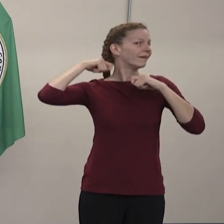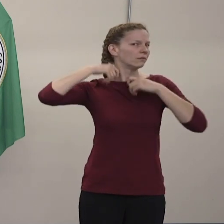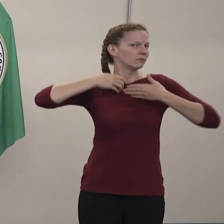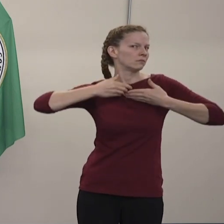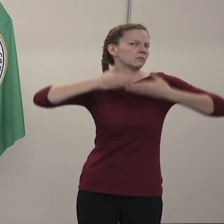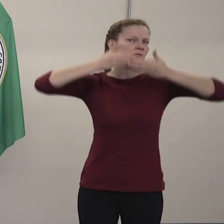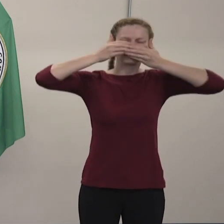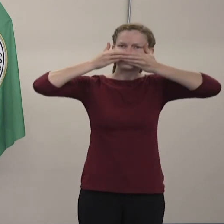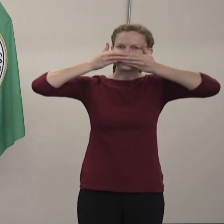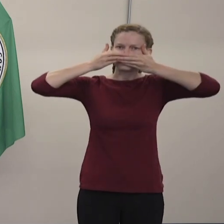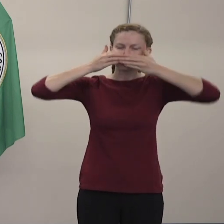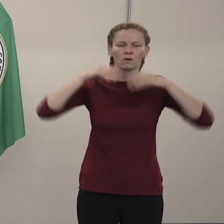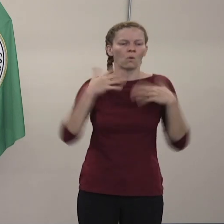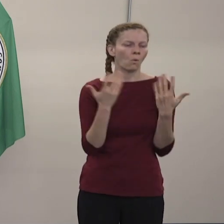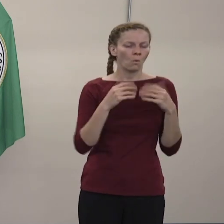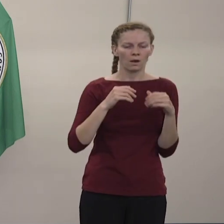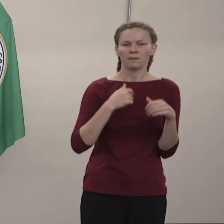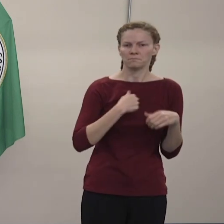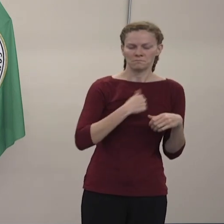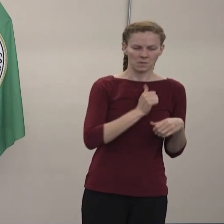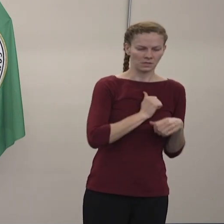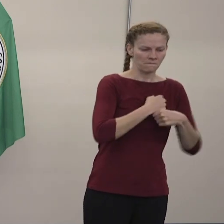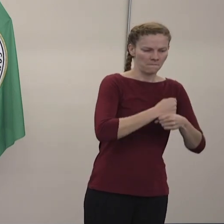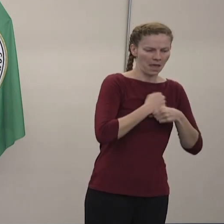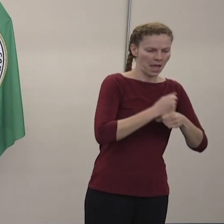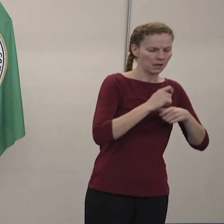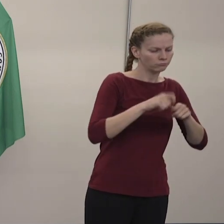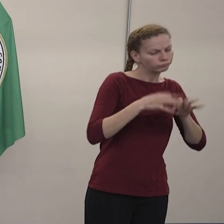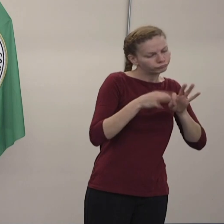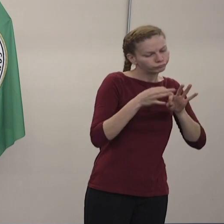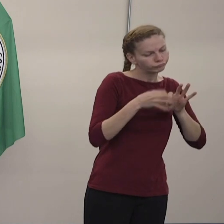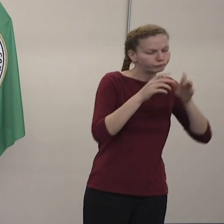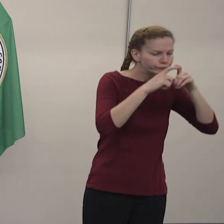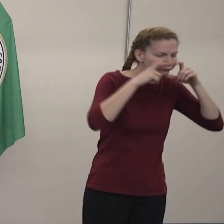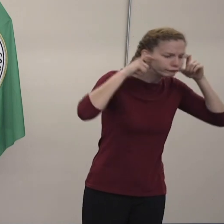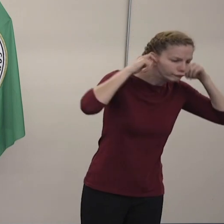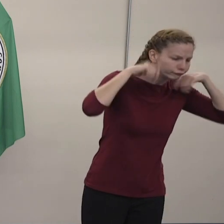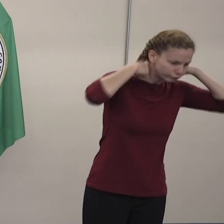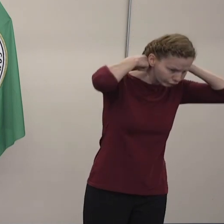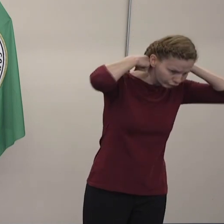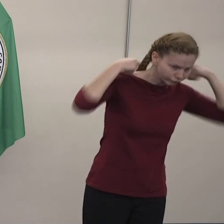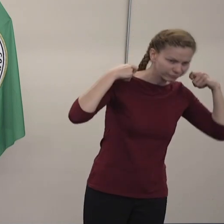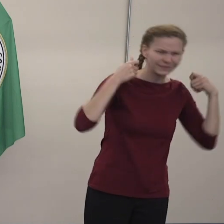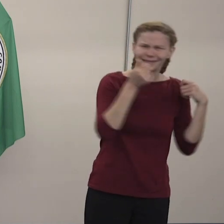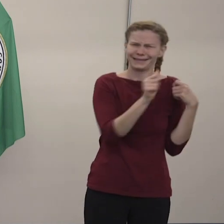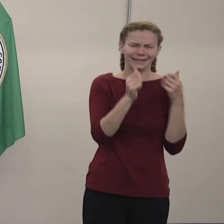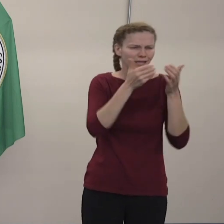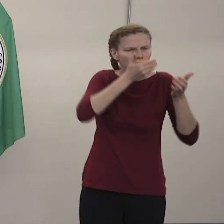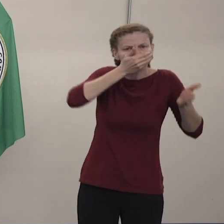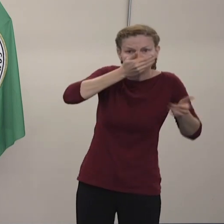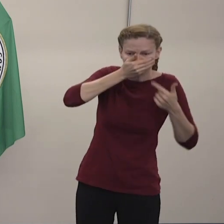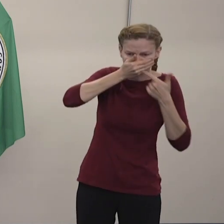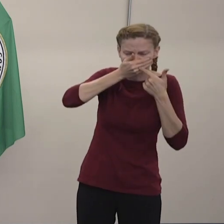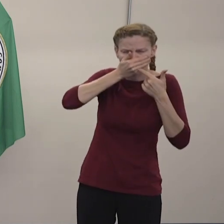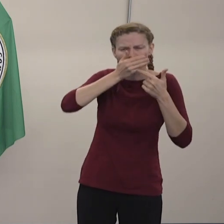mascarillas o cubrebocas de tela o cualquier barrera que ayudan para no